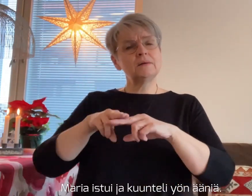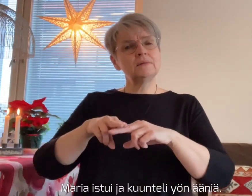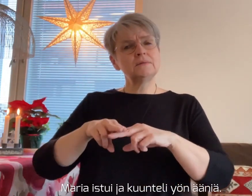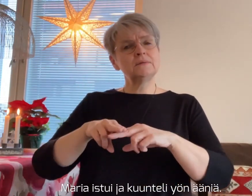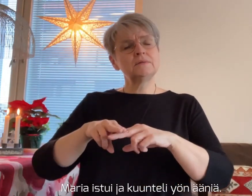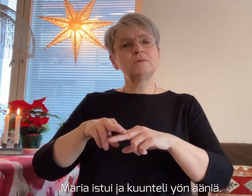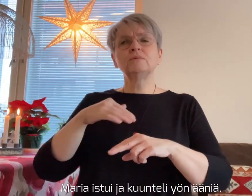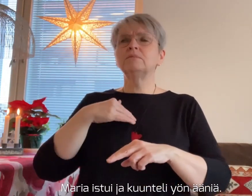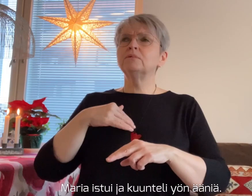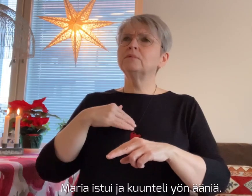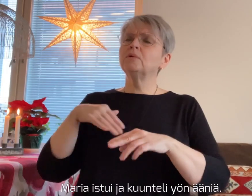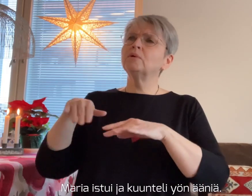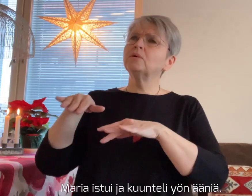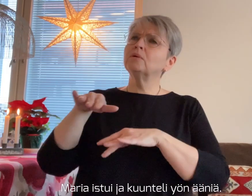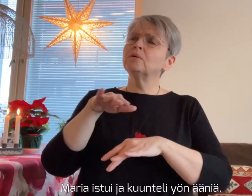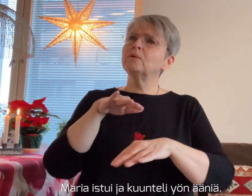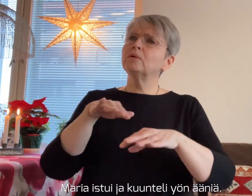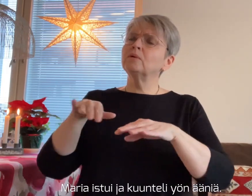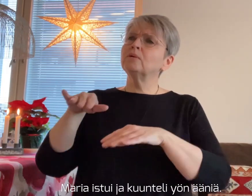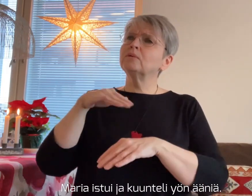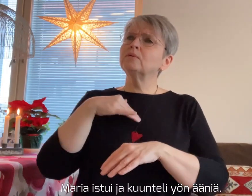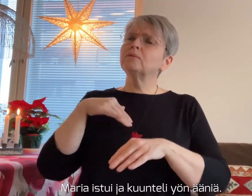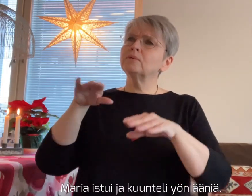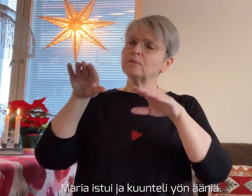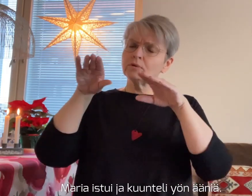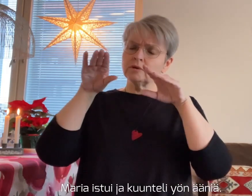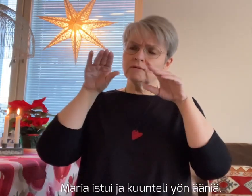Maria istui ja kuunteli yön ääniä.